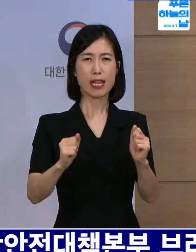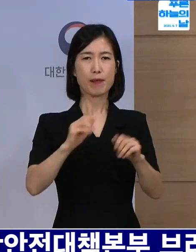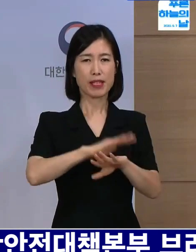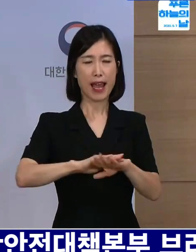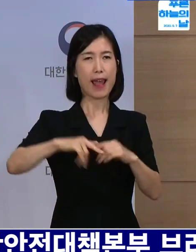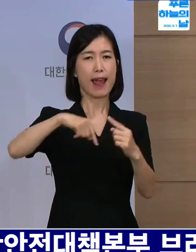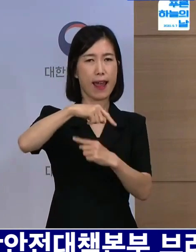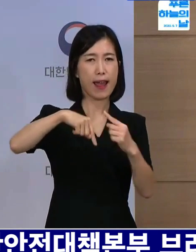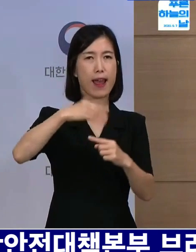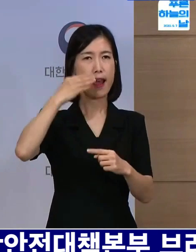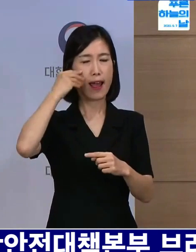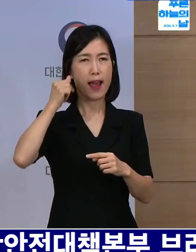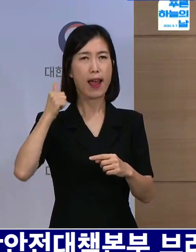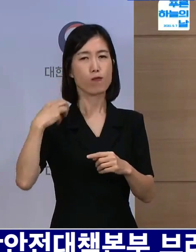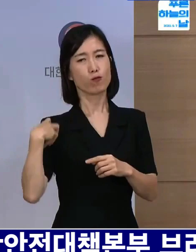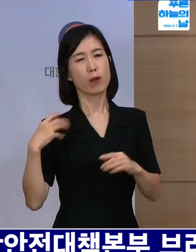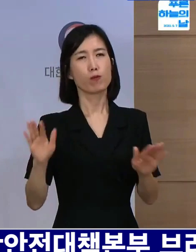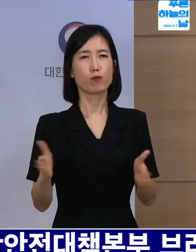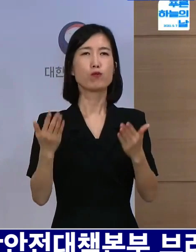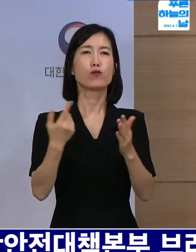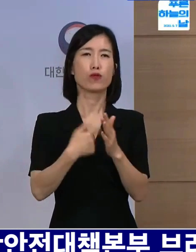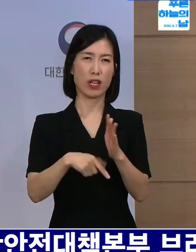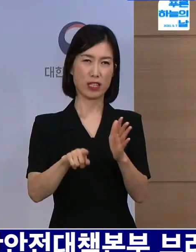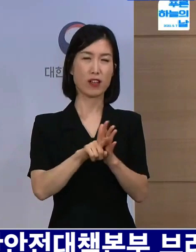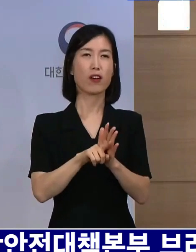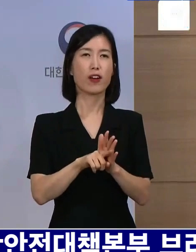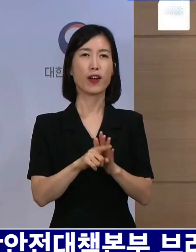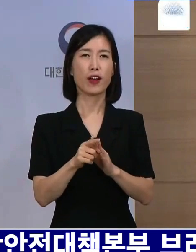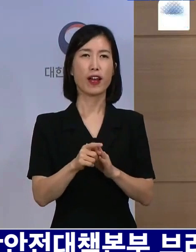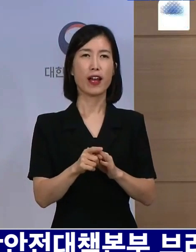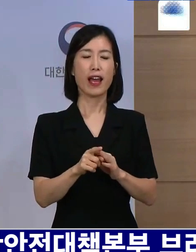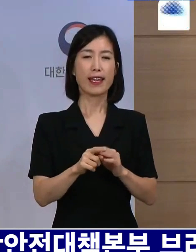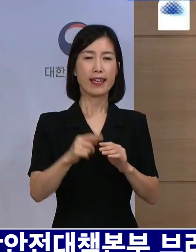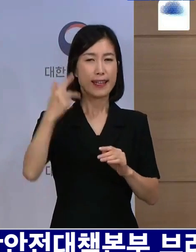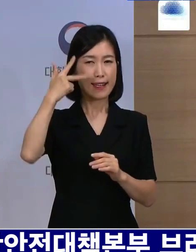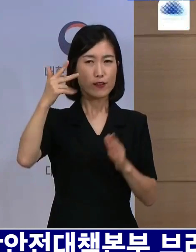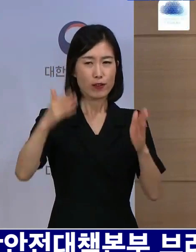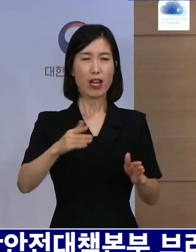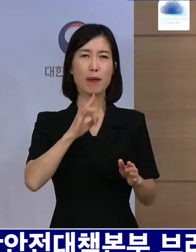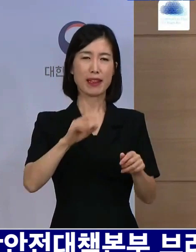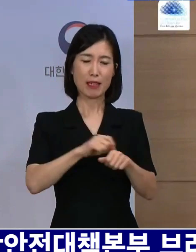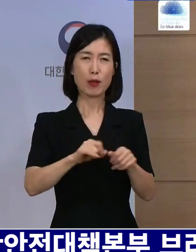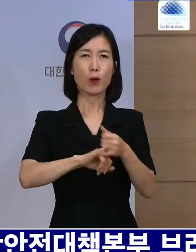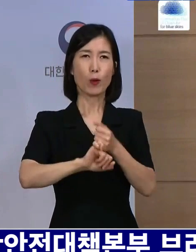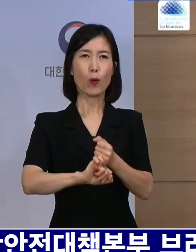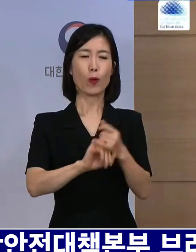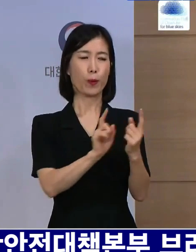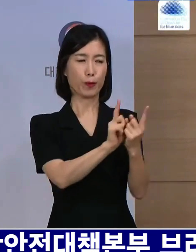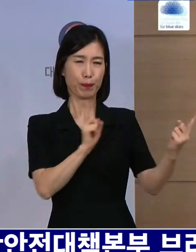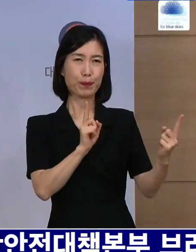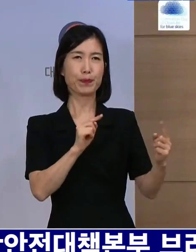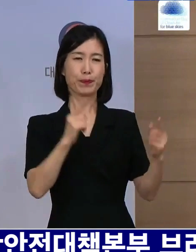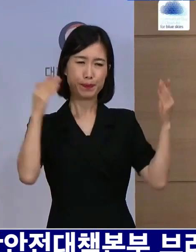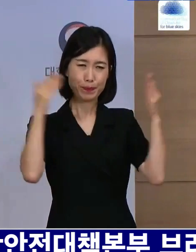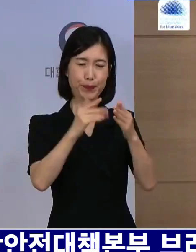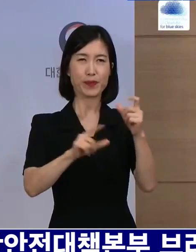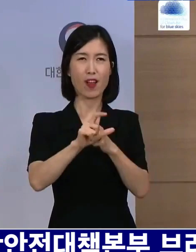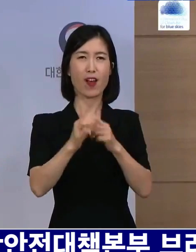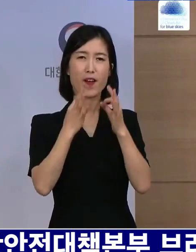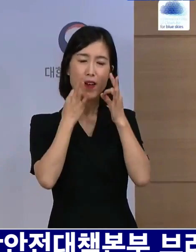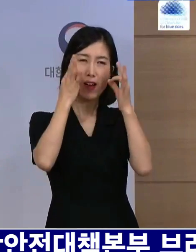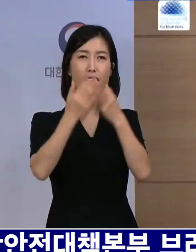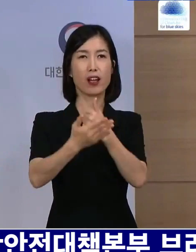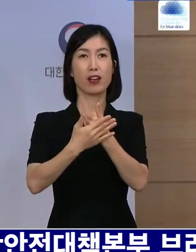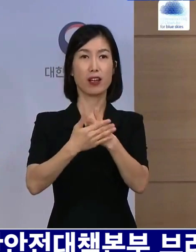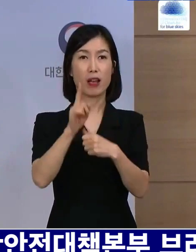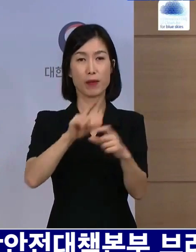안정적으로 관리할 수준으로 확실히 줄이기 위해서 부디 한 주 동안만 사회적 거리두기에 집중적으로 함께